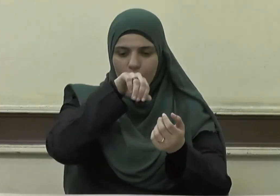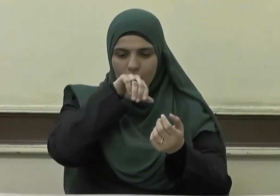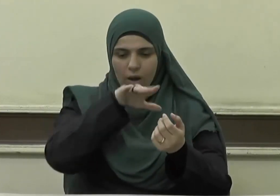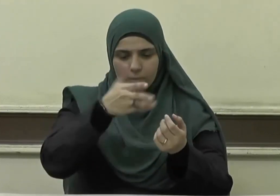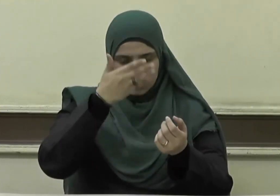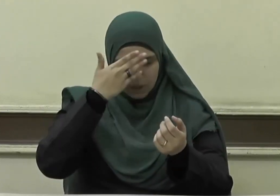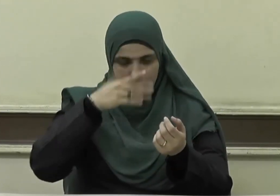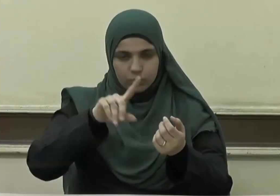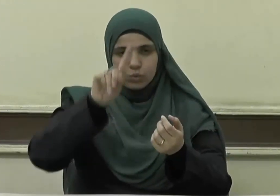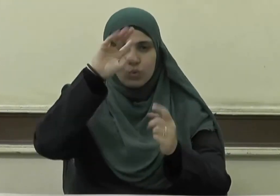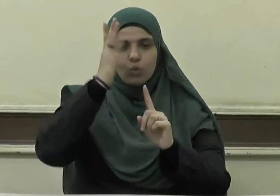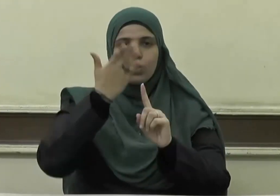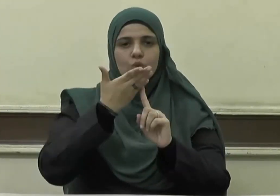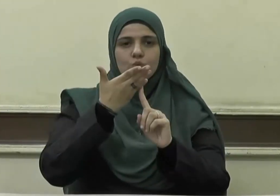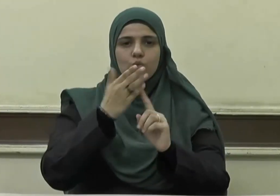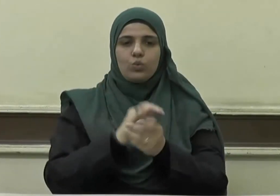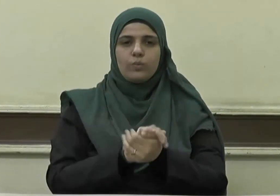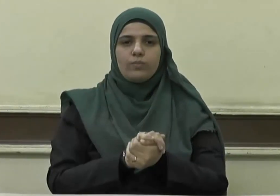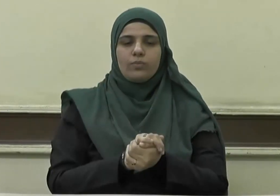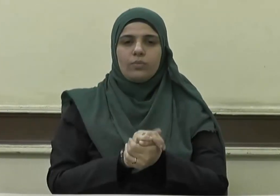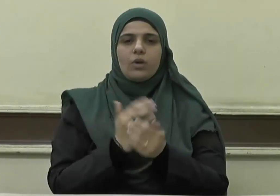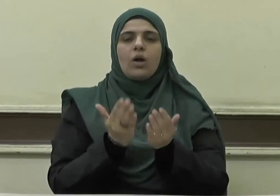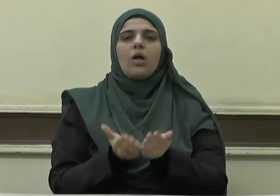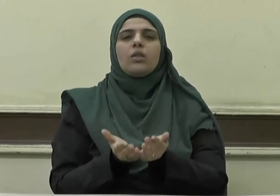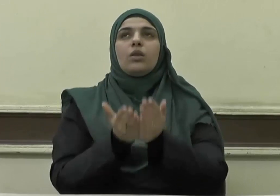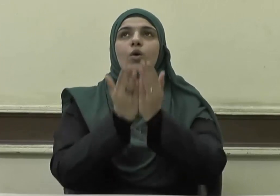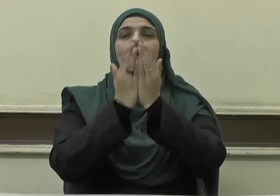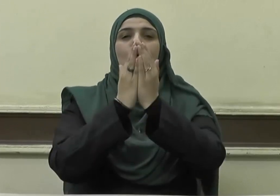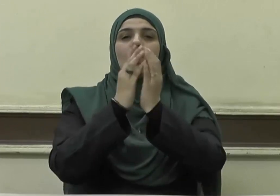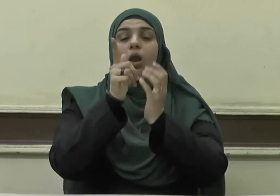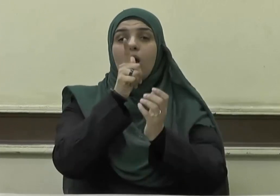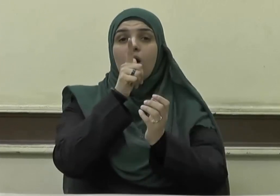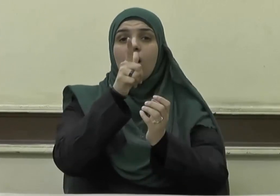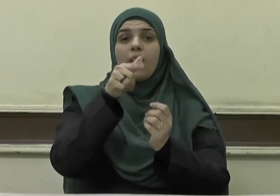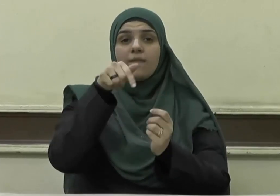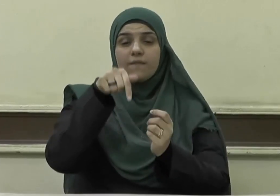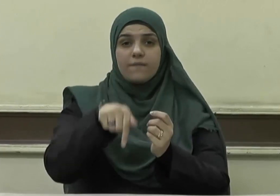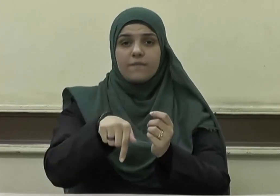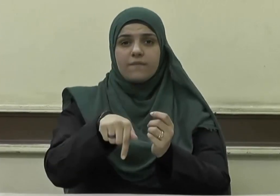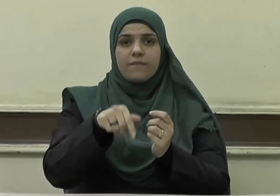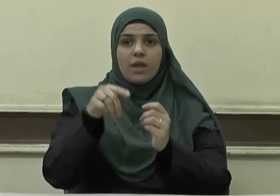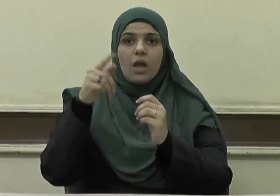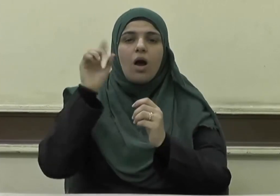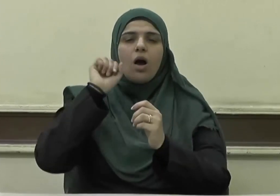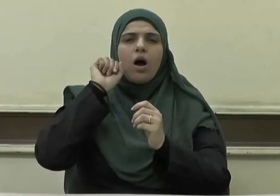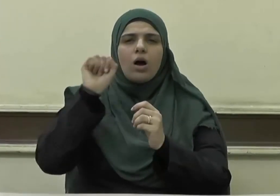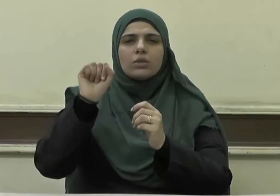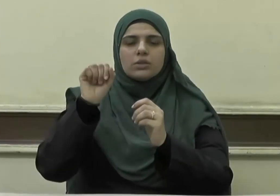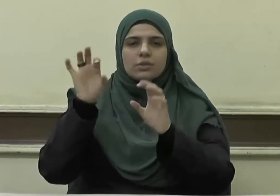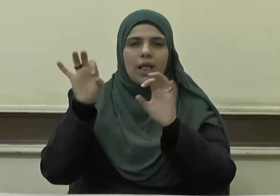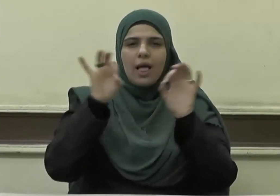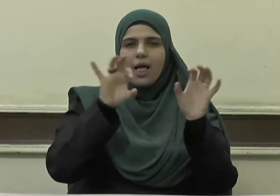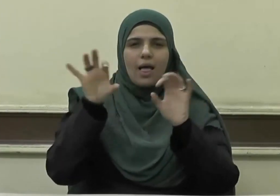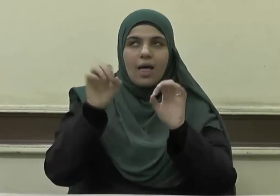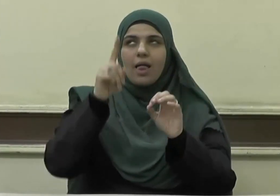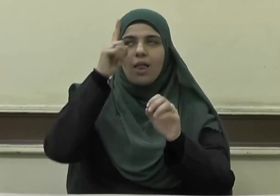محمد عبده ورسوله القائل فيما يرويه عن رب العزة سبحانه